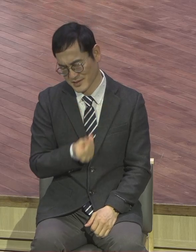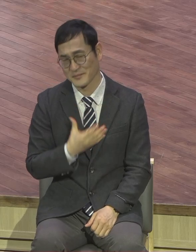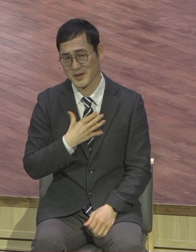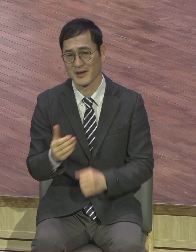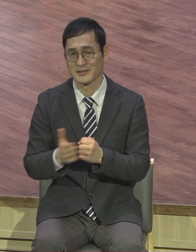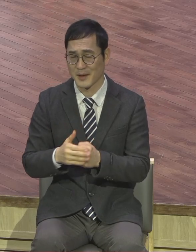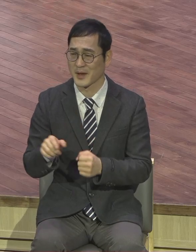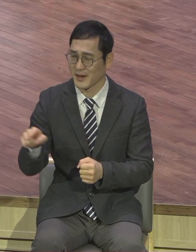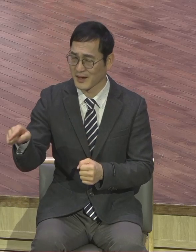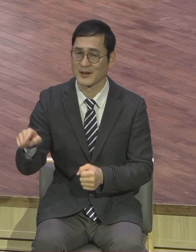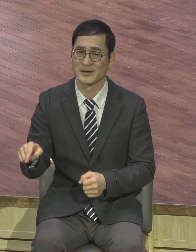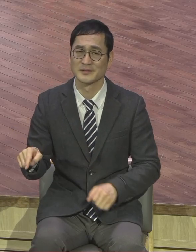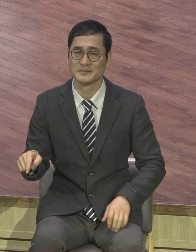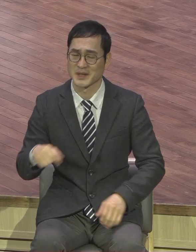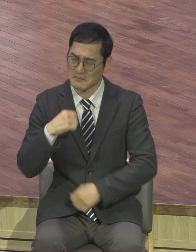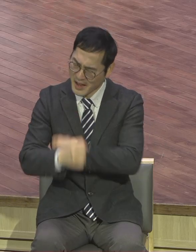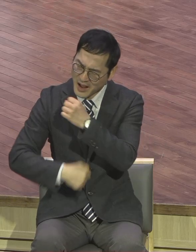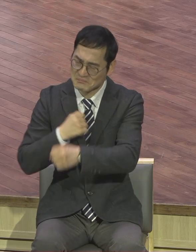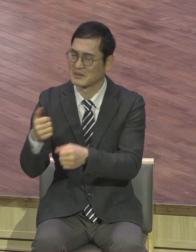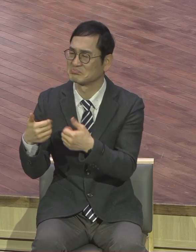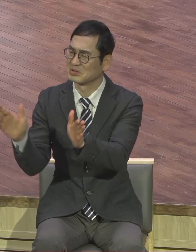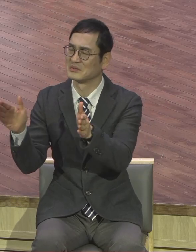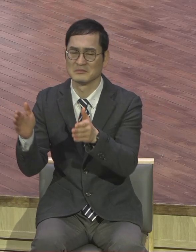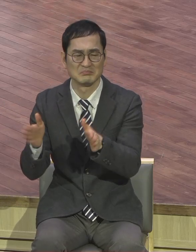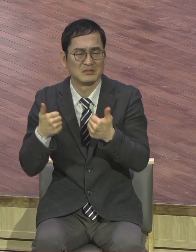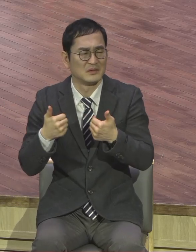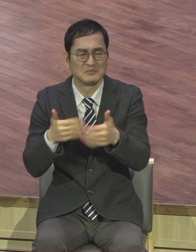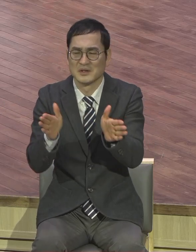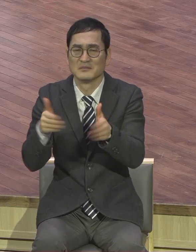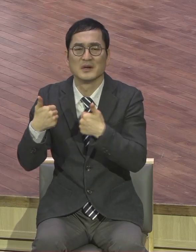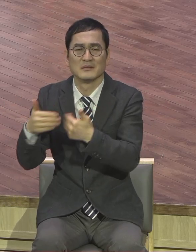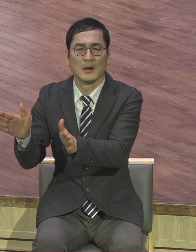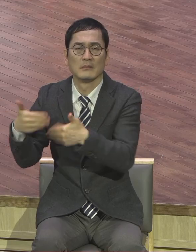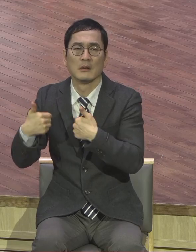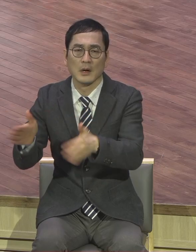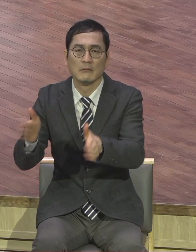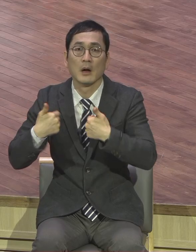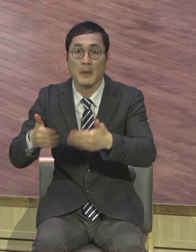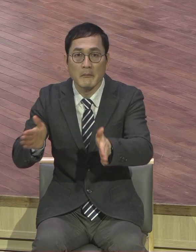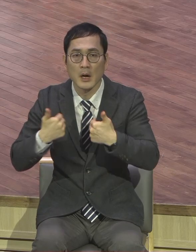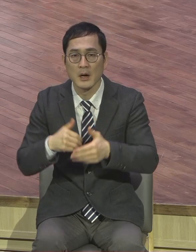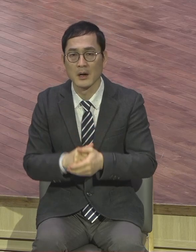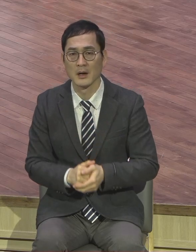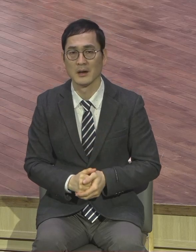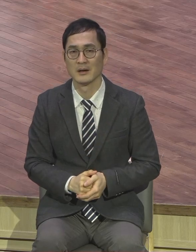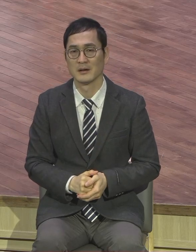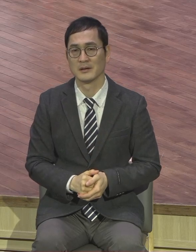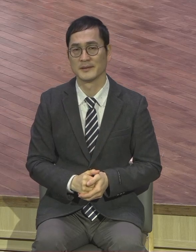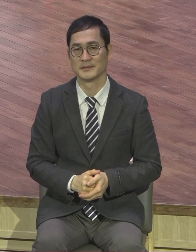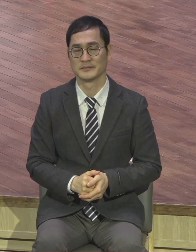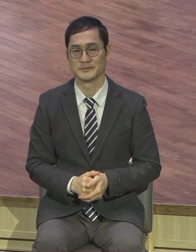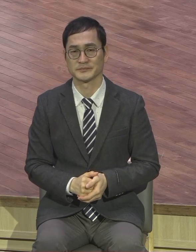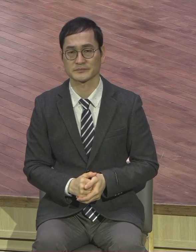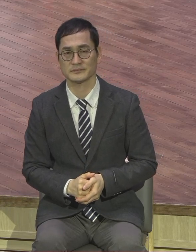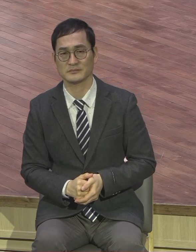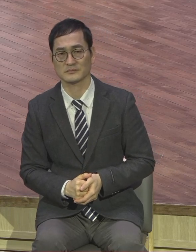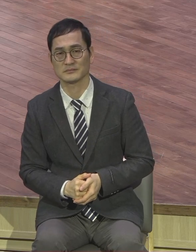거니까 그냥 내 소유니까 우리 가족이니까 라고 생각 들어서 긴장을